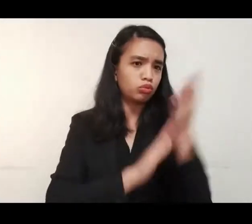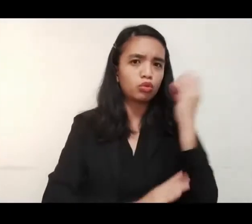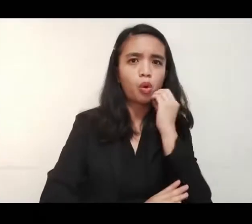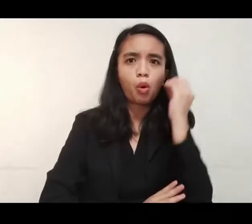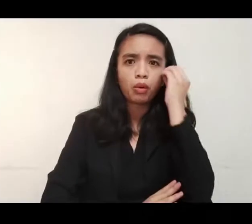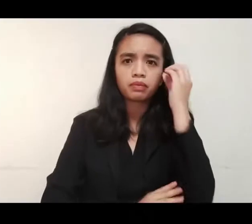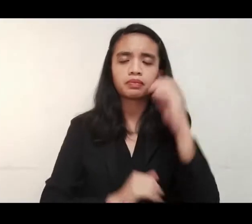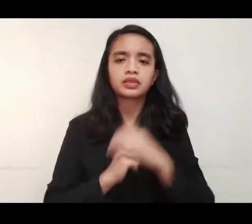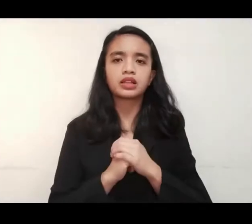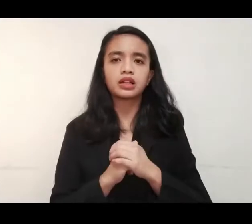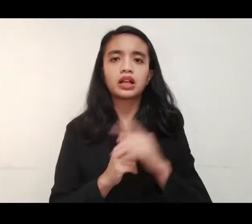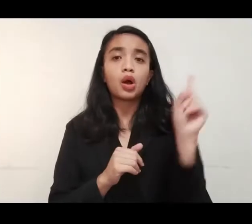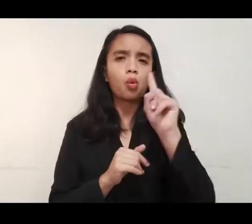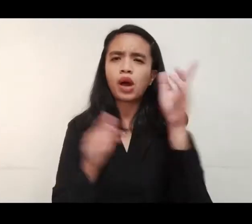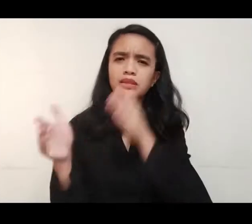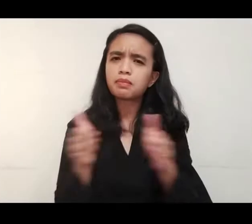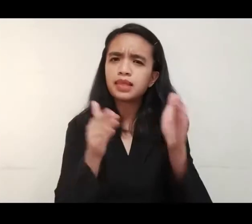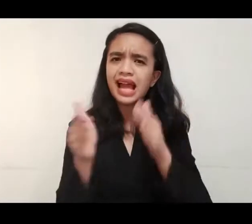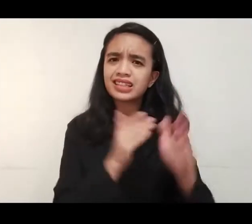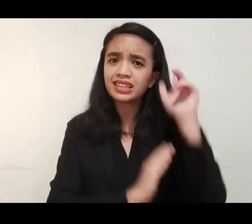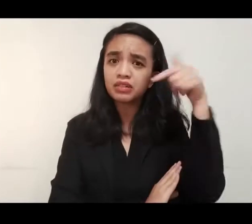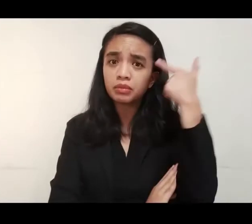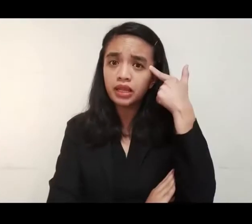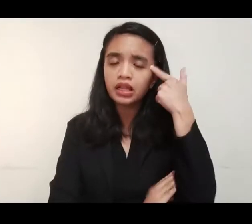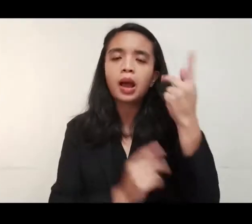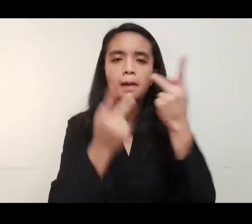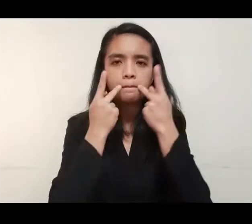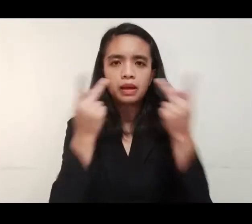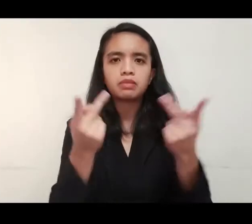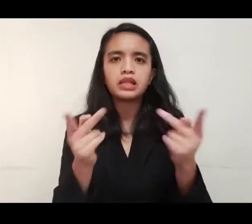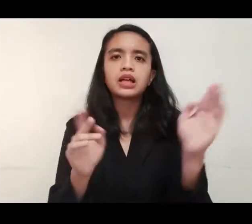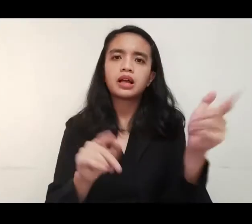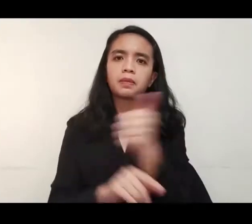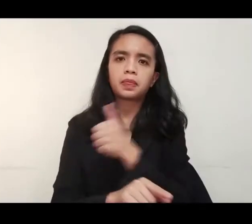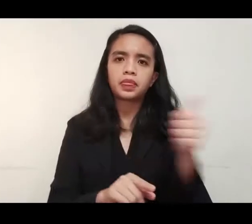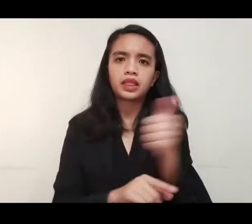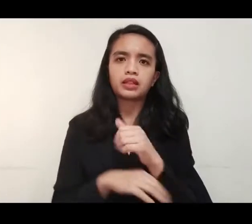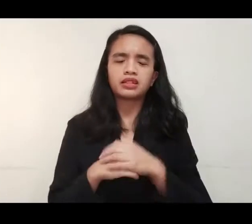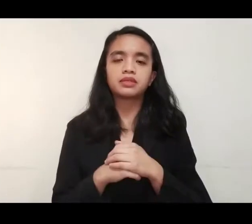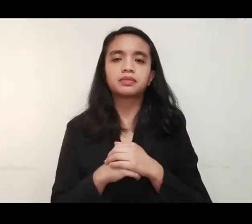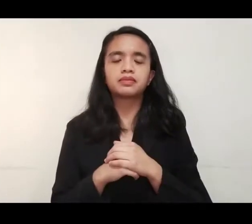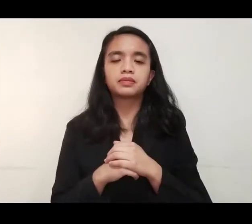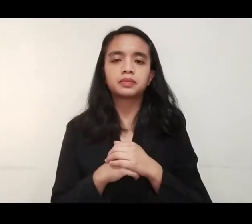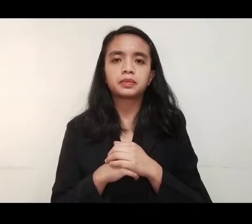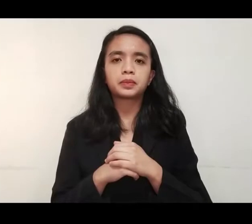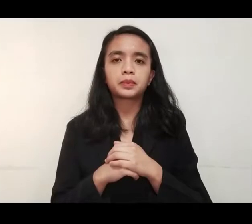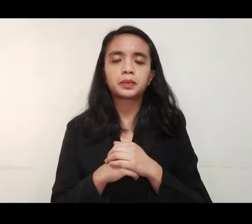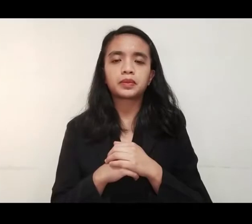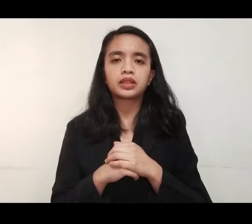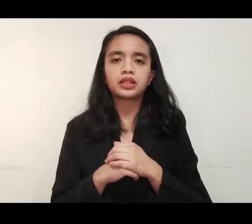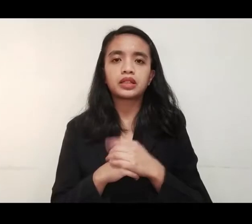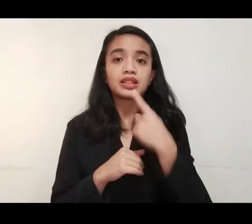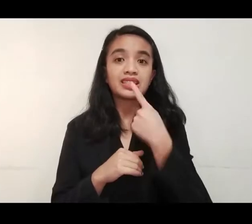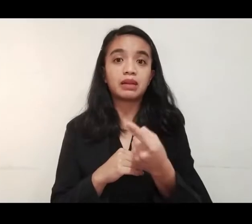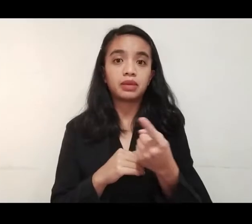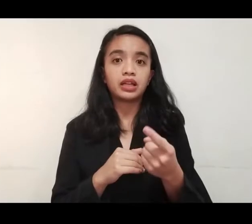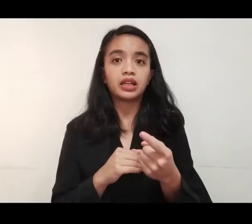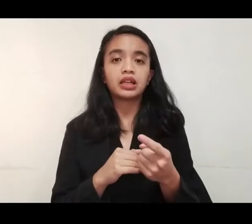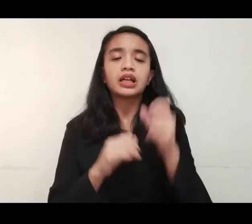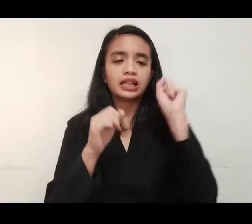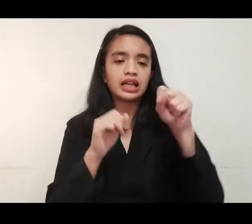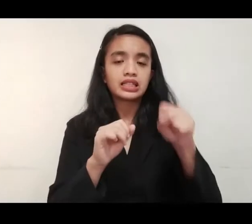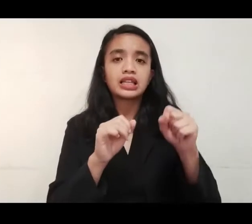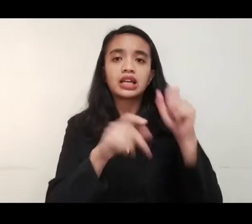residents. May plano rin ang lokal na pamahalaan sa mga public transportation. We're not only dealing with our